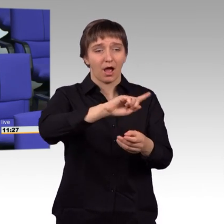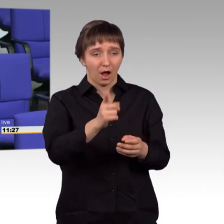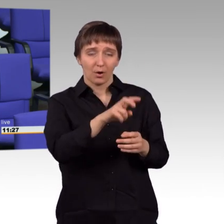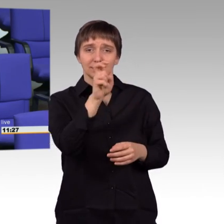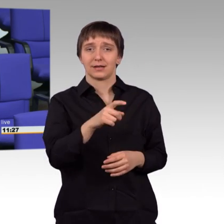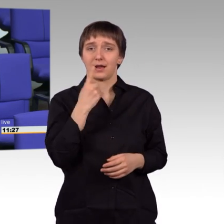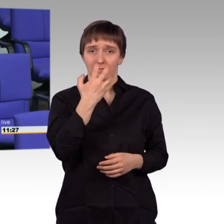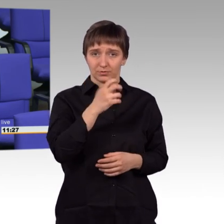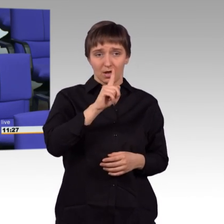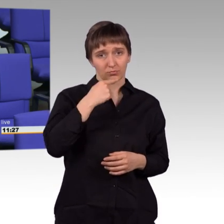völkerrechtswidrig an?